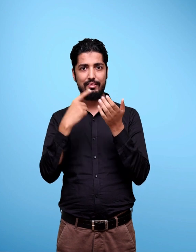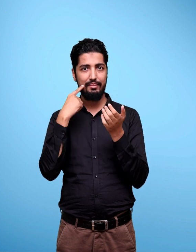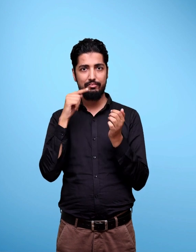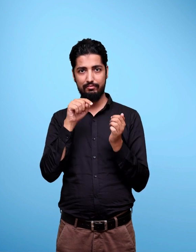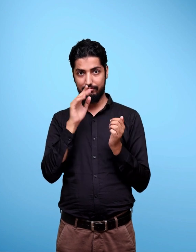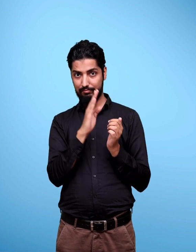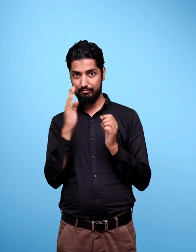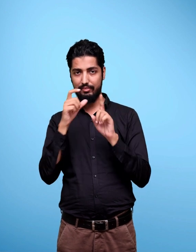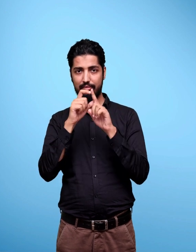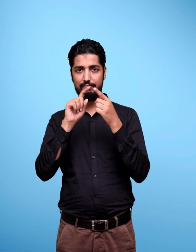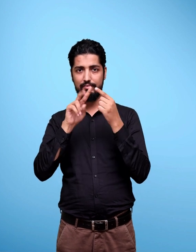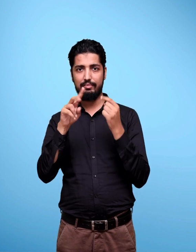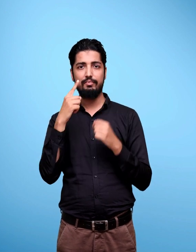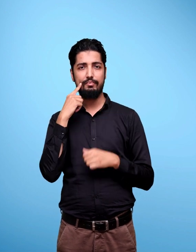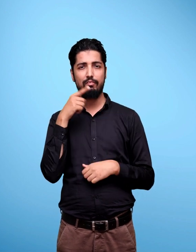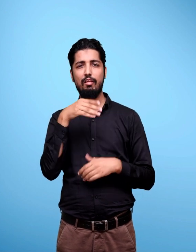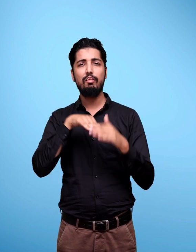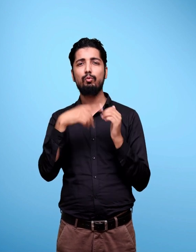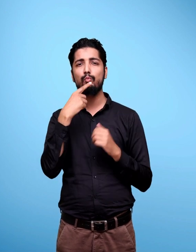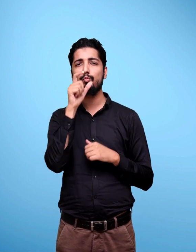Curriculum Studies And Development